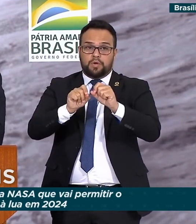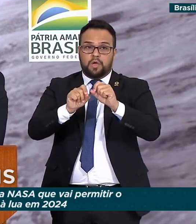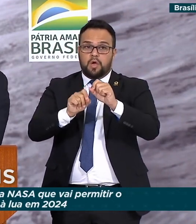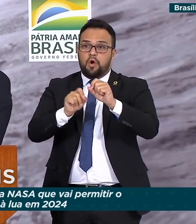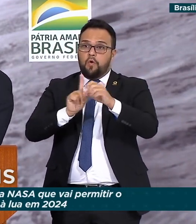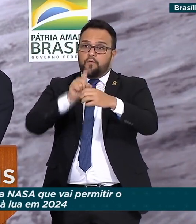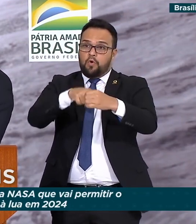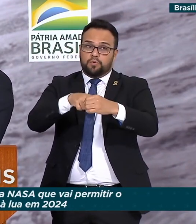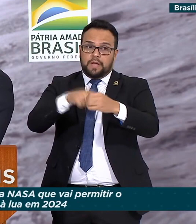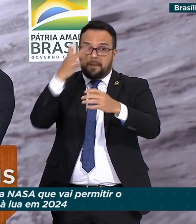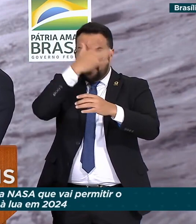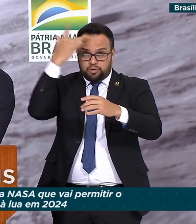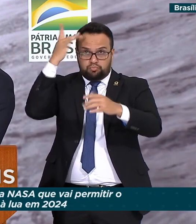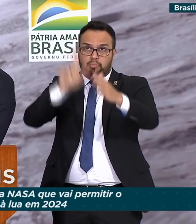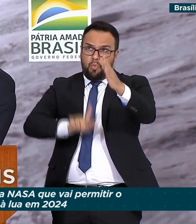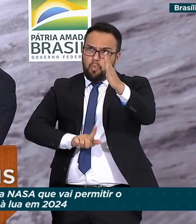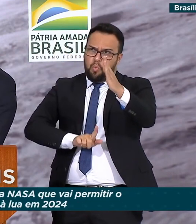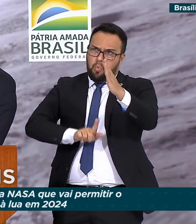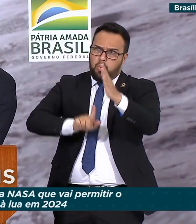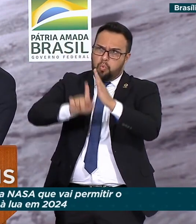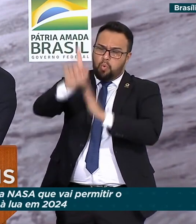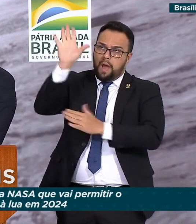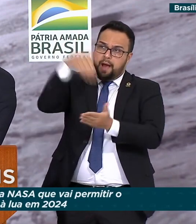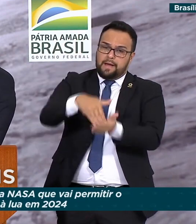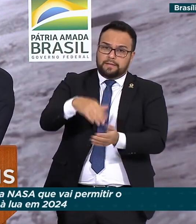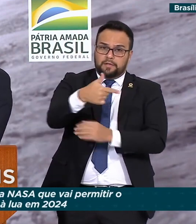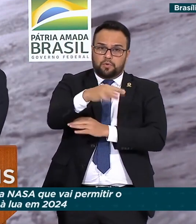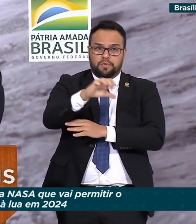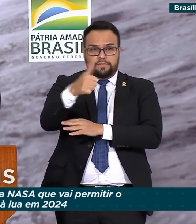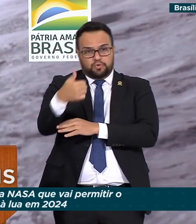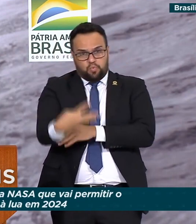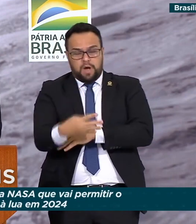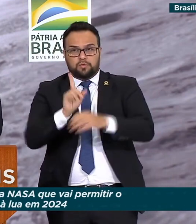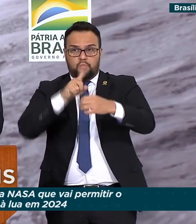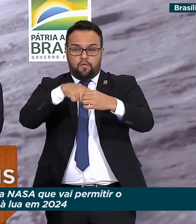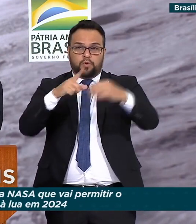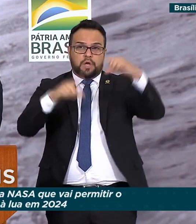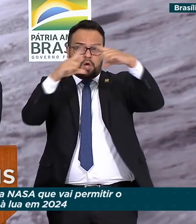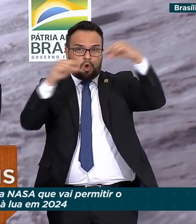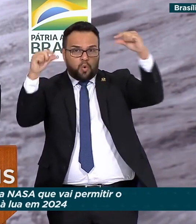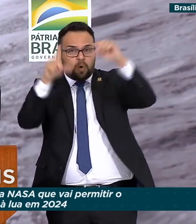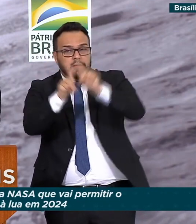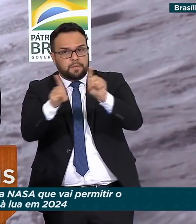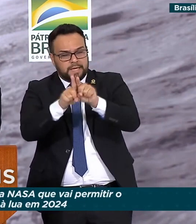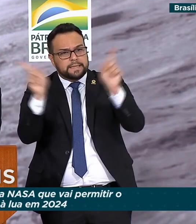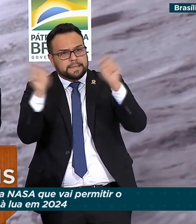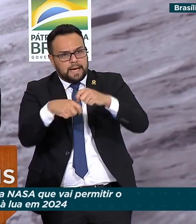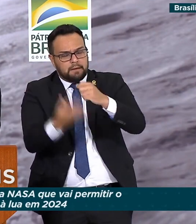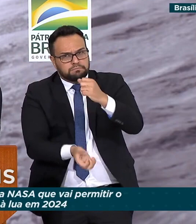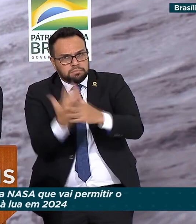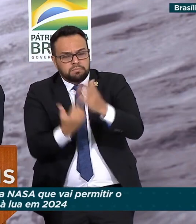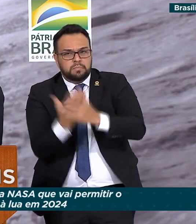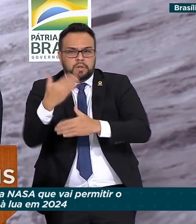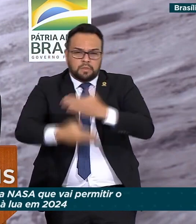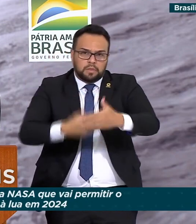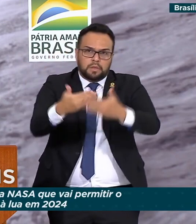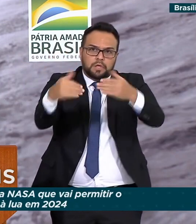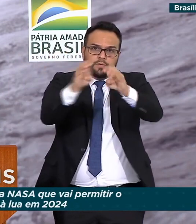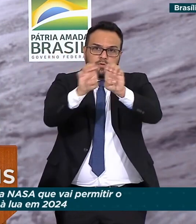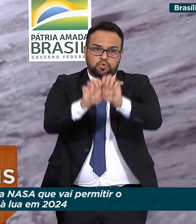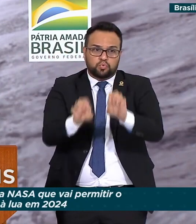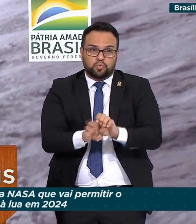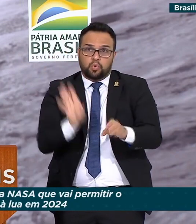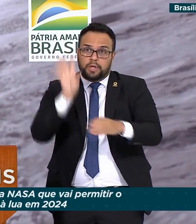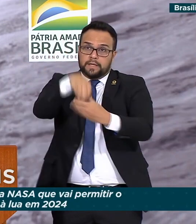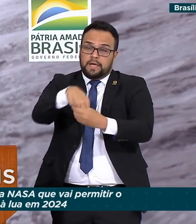tripuladas à Lua, possivelmente em 2024, e posteriormente criar condições e desenvolver infraestrutura para a presença humana sustentável